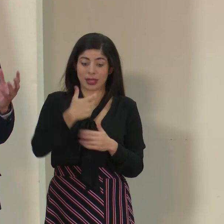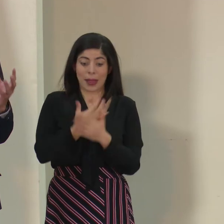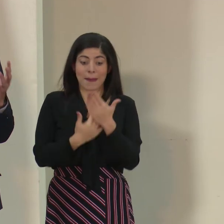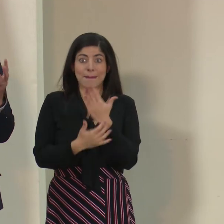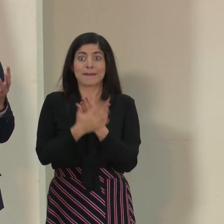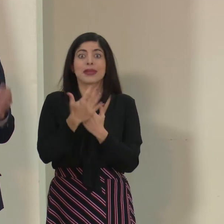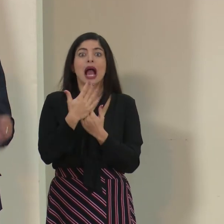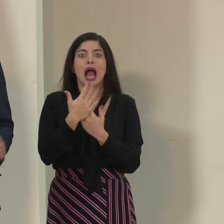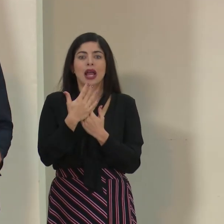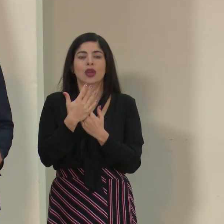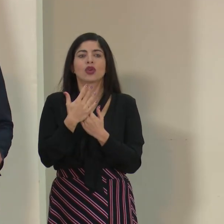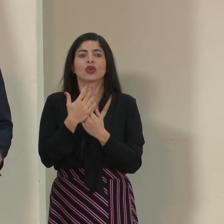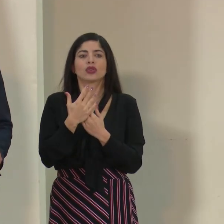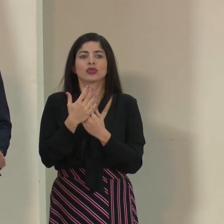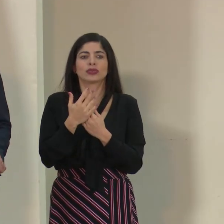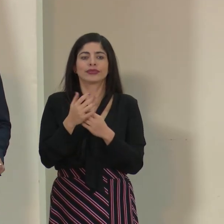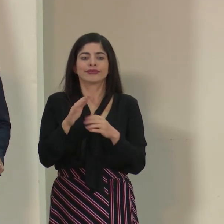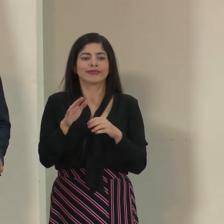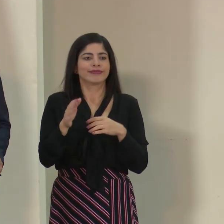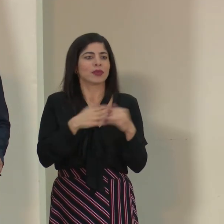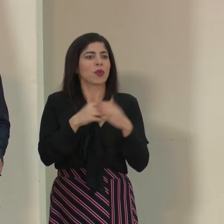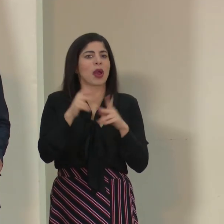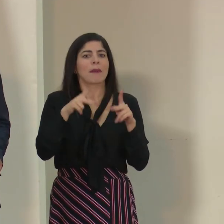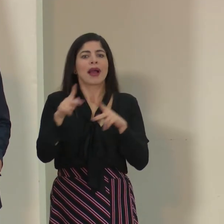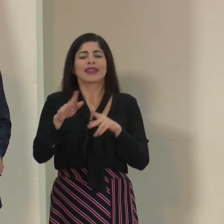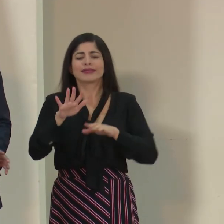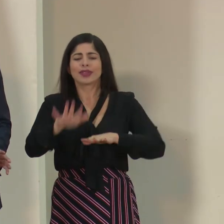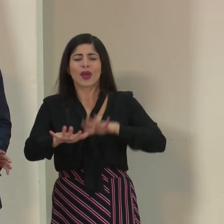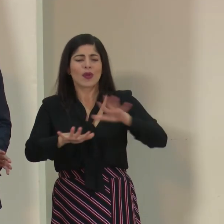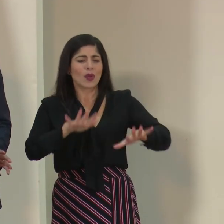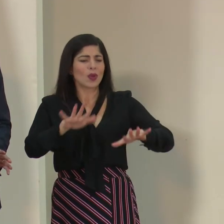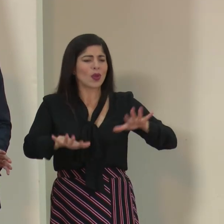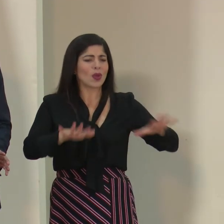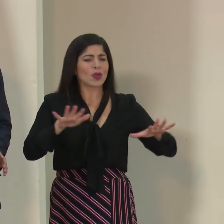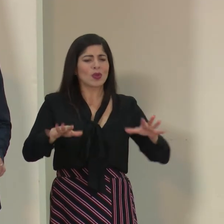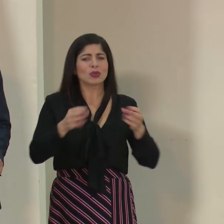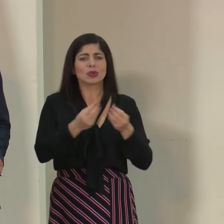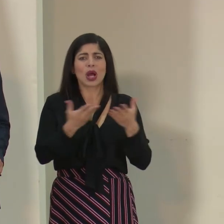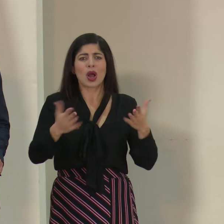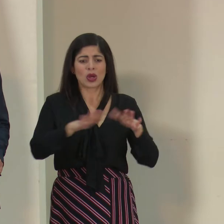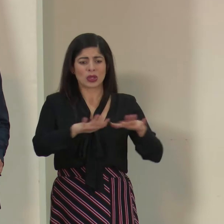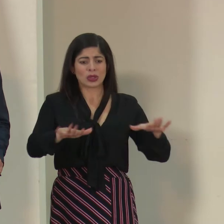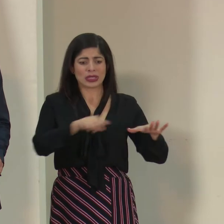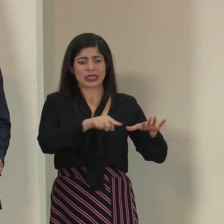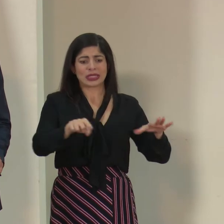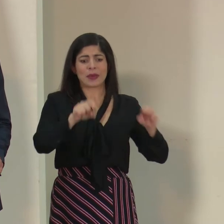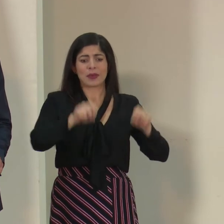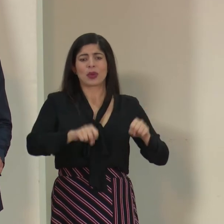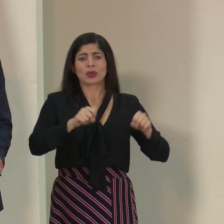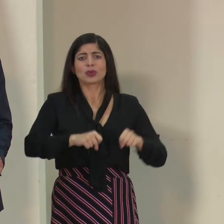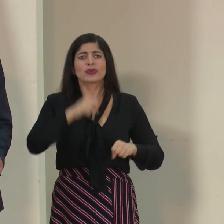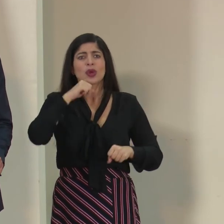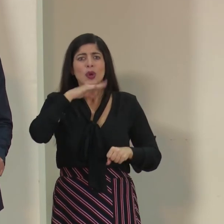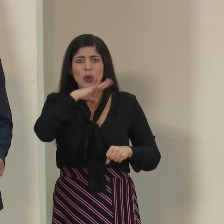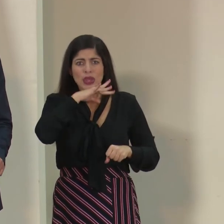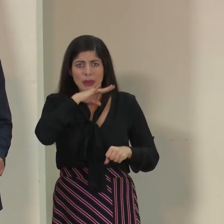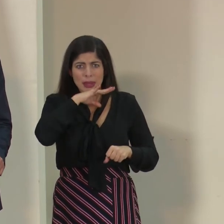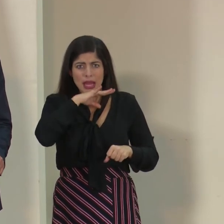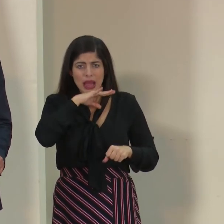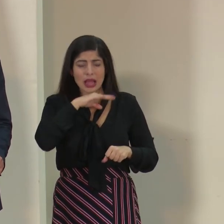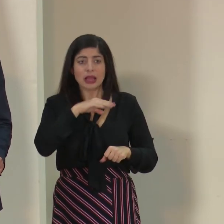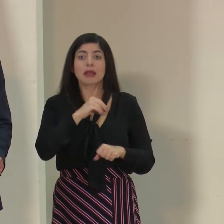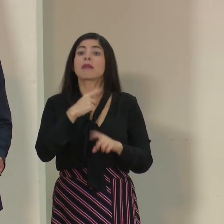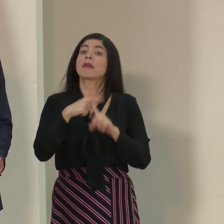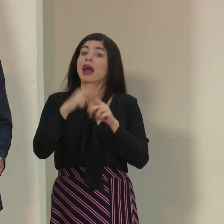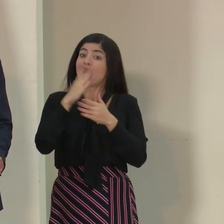manos nos manejamos en cualquier parte, tocamos cualquier cantidad de objetos que pueden estar potencialmente contaminados y hay